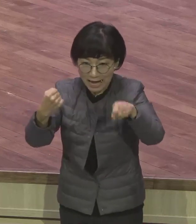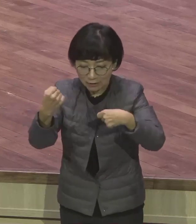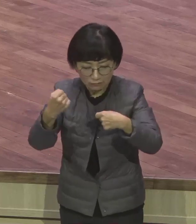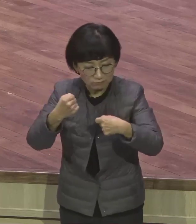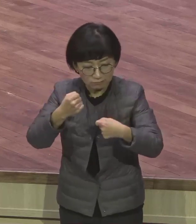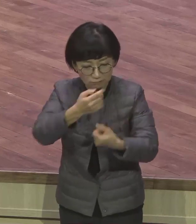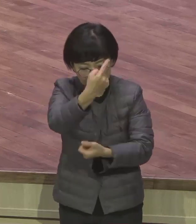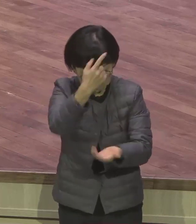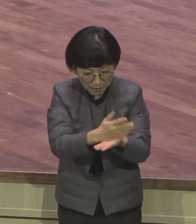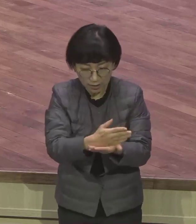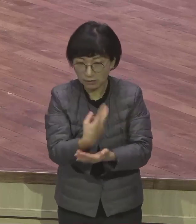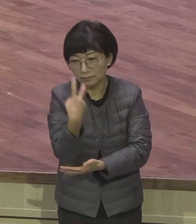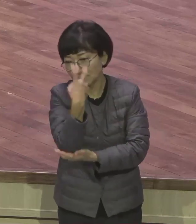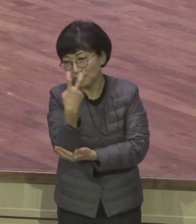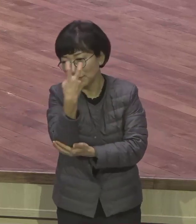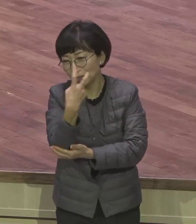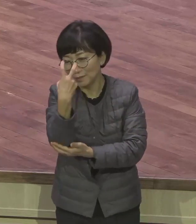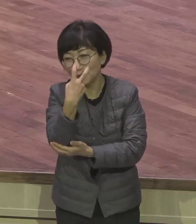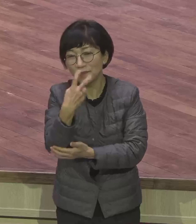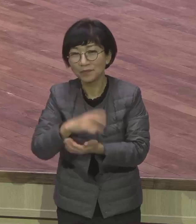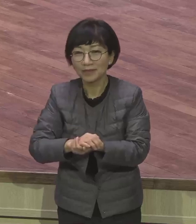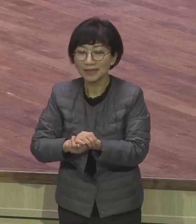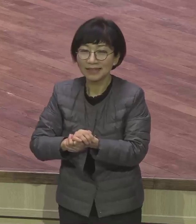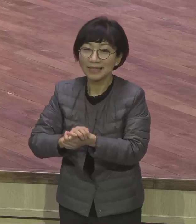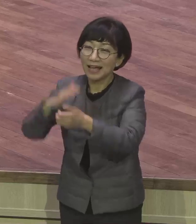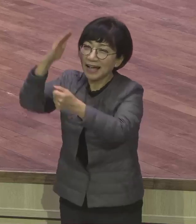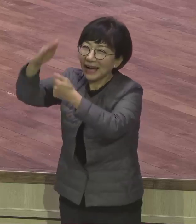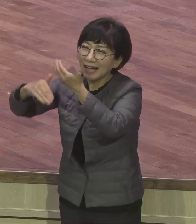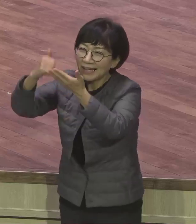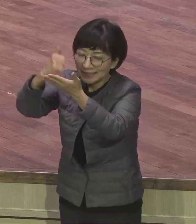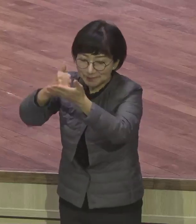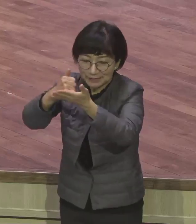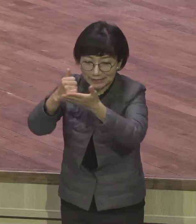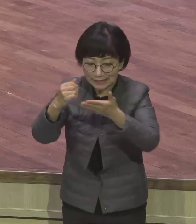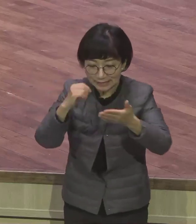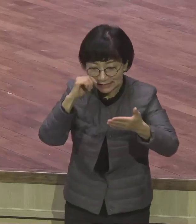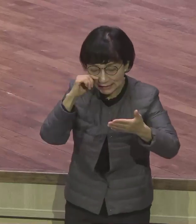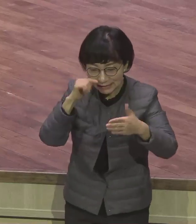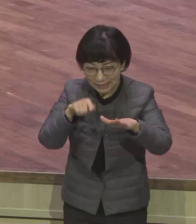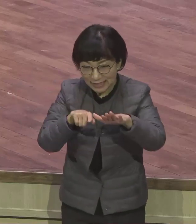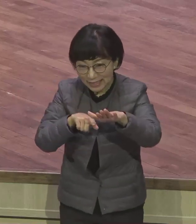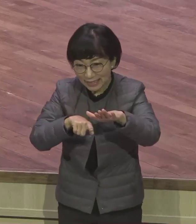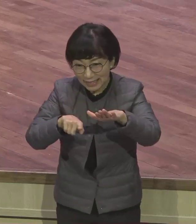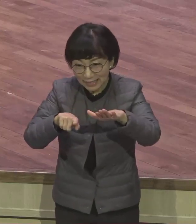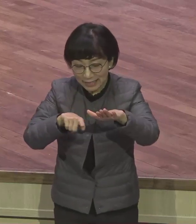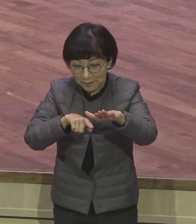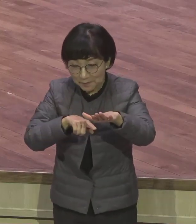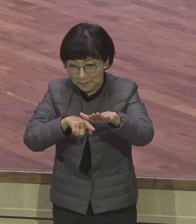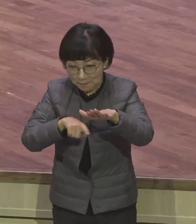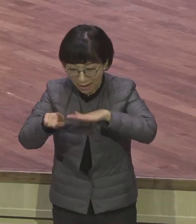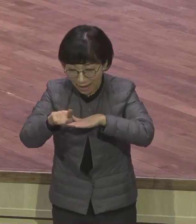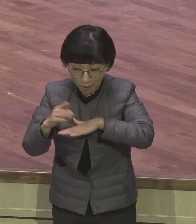하나님의 인도는 단순히 앞에서 이끌어 주신다는 개념뿐만 아니라